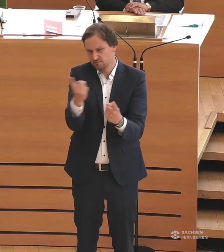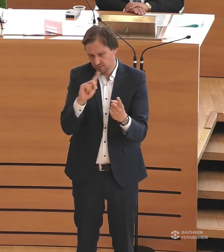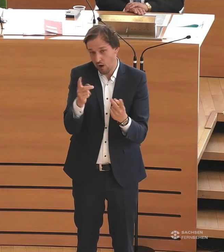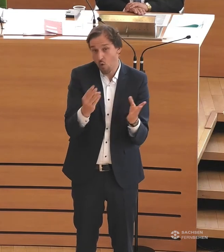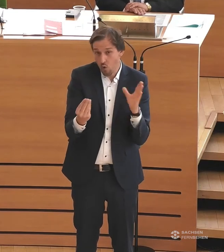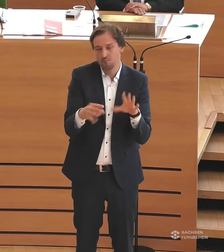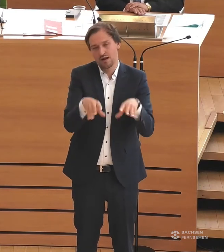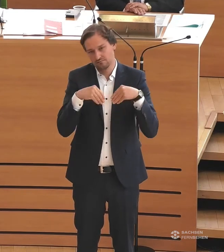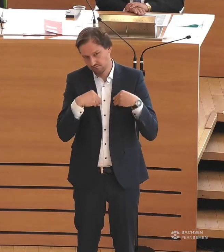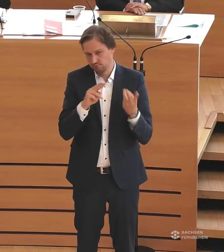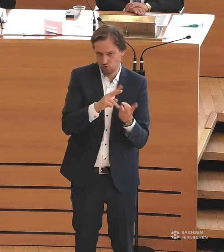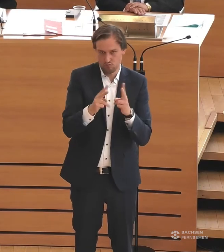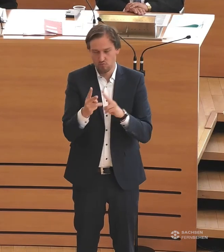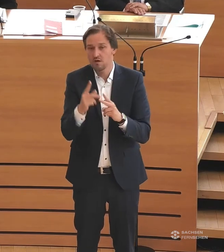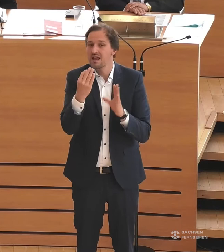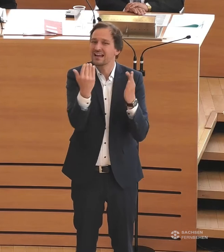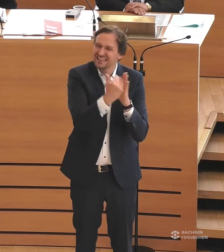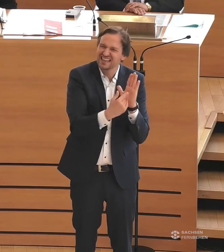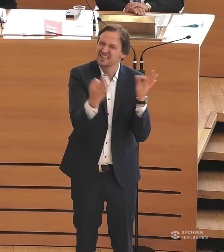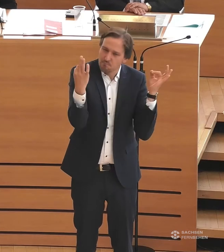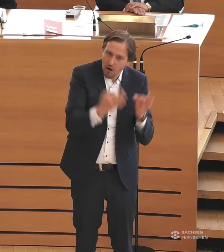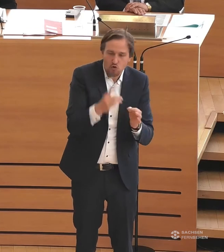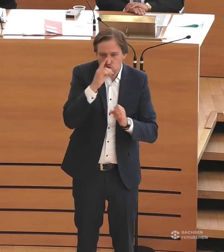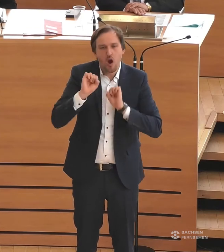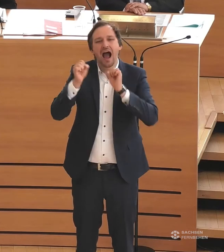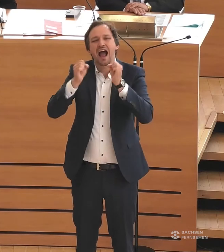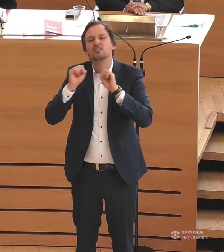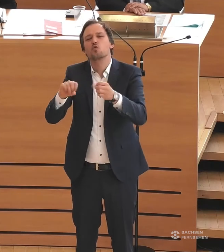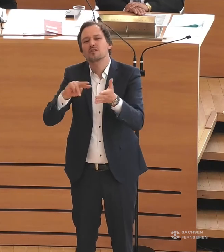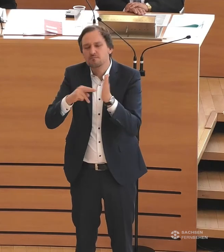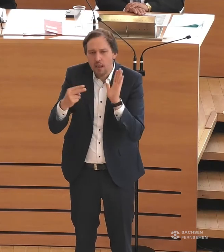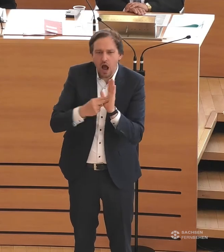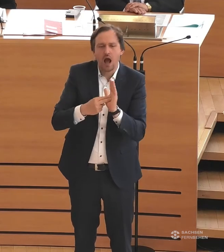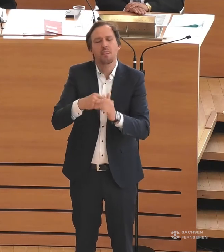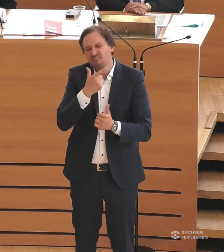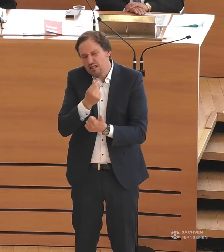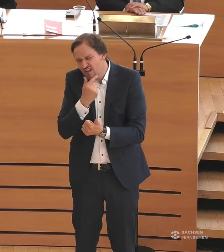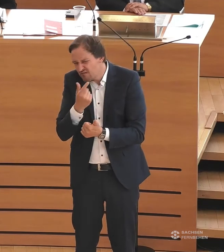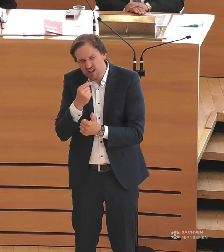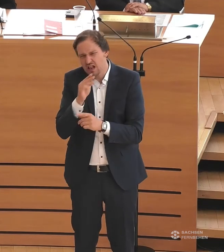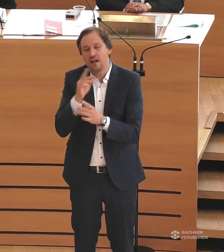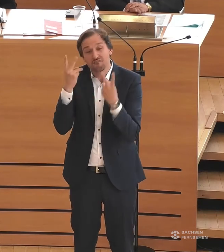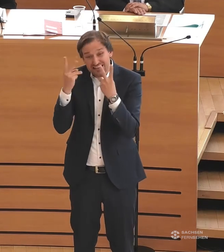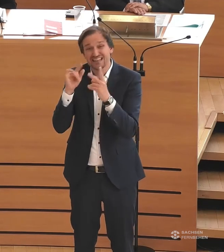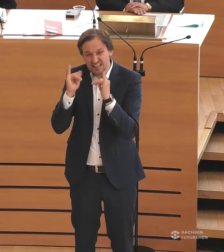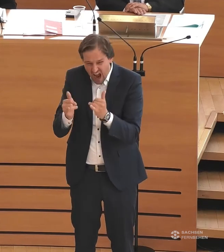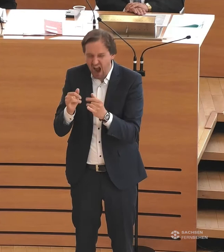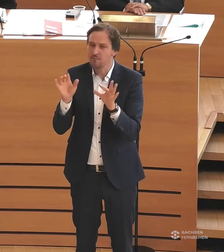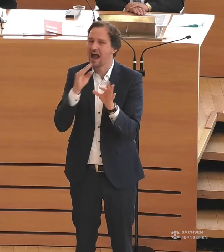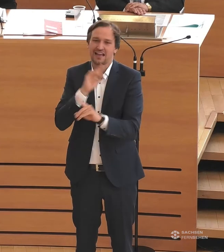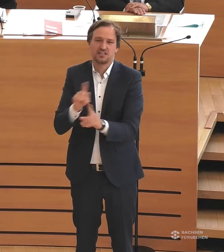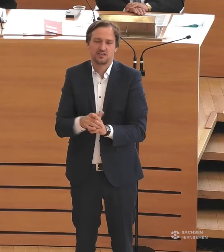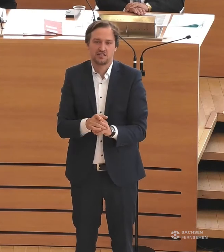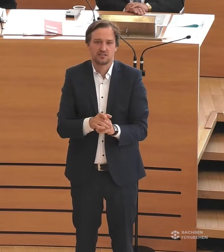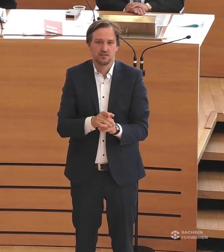braucht Gesetze und nicht nur Aktionspläne und Absichtserklärungen, so wichtig die auch sind. Morgen ist